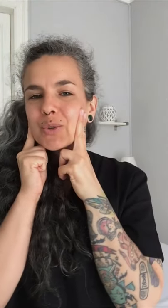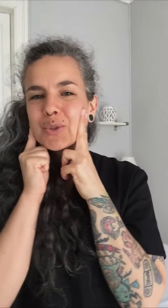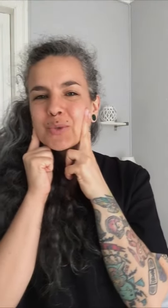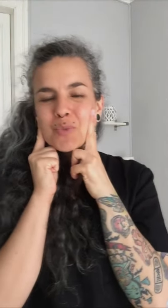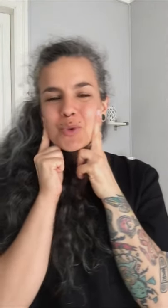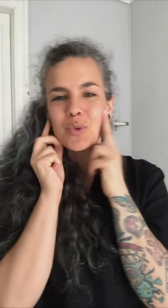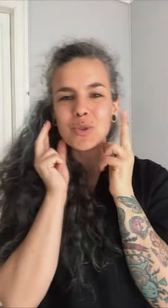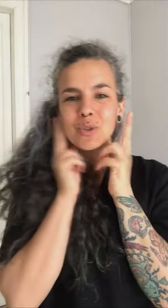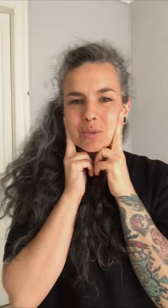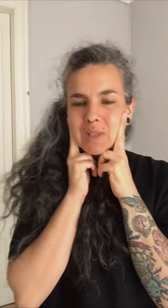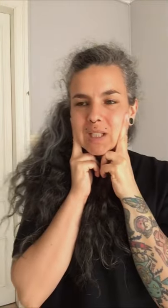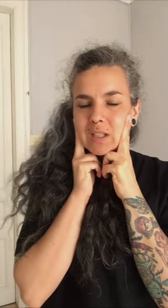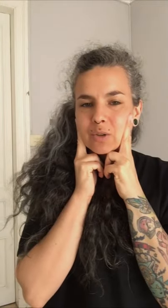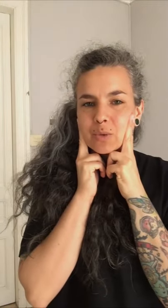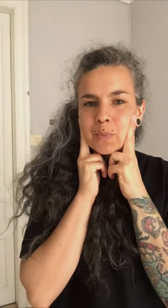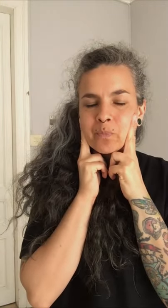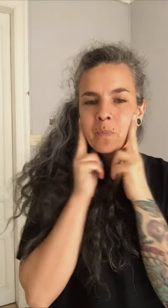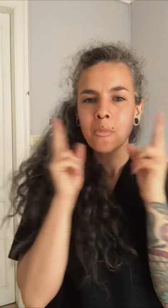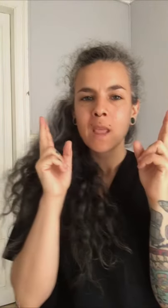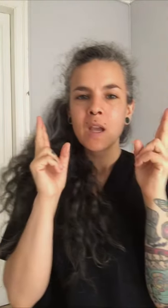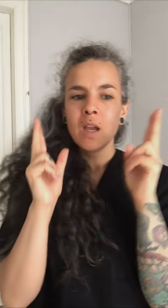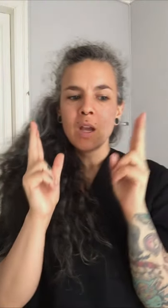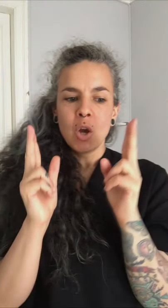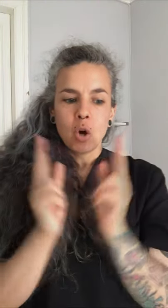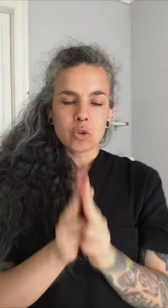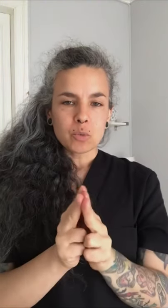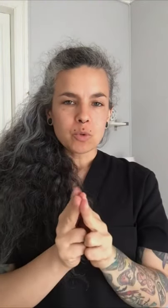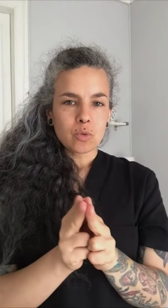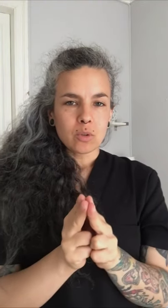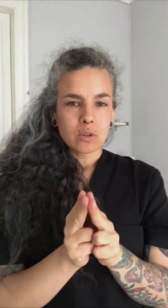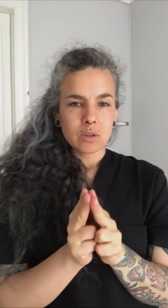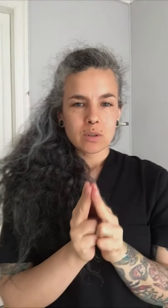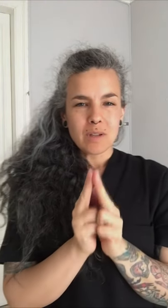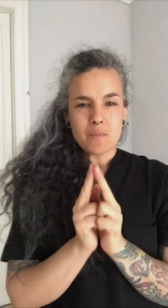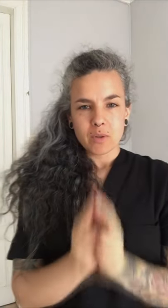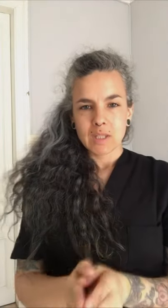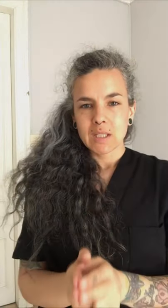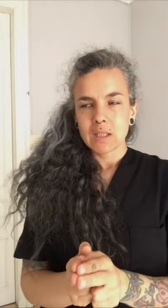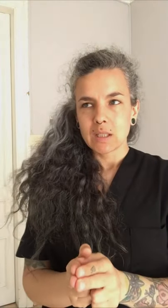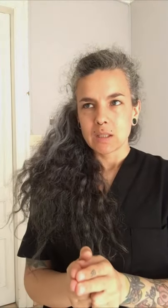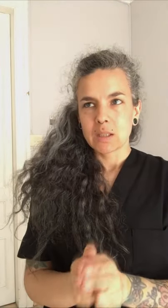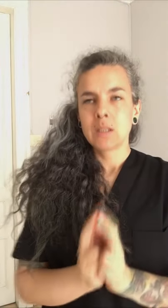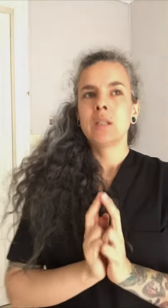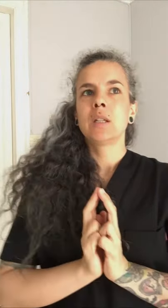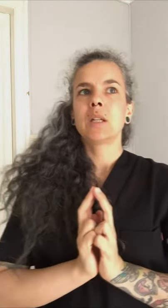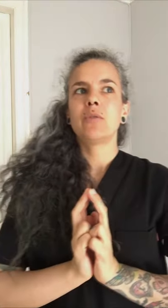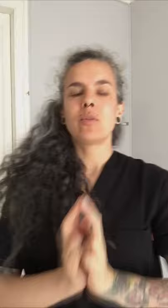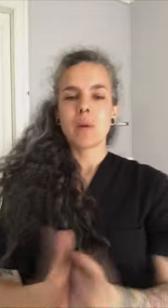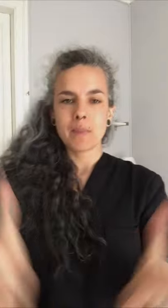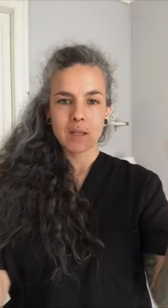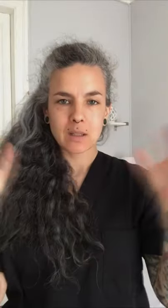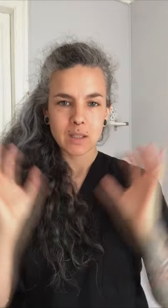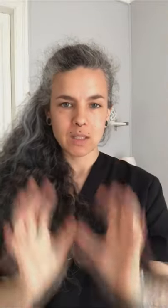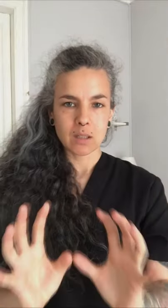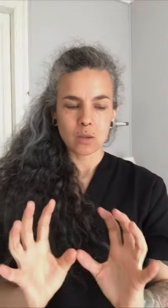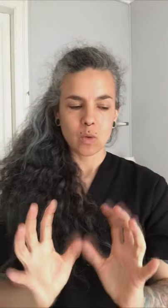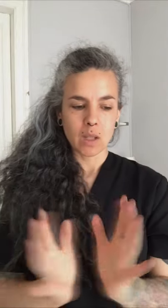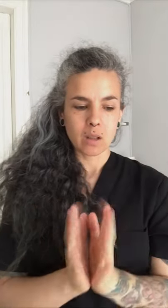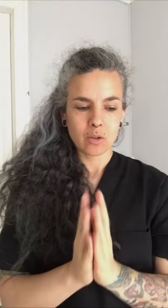músculos, los maseteros. Otros músculos importantes que forman parte de esta articulación